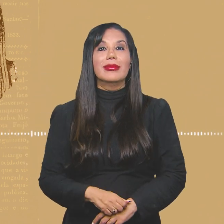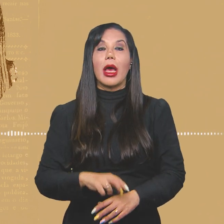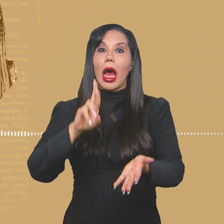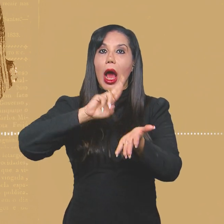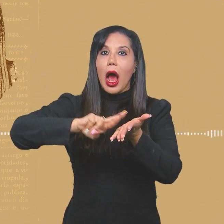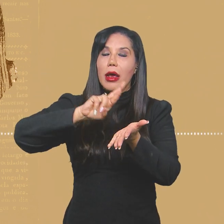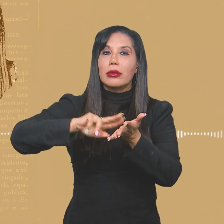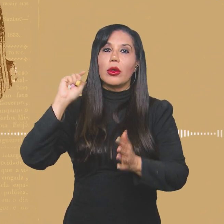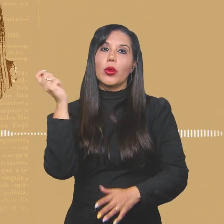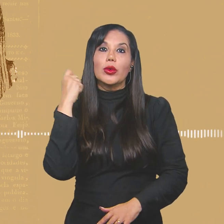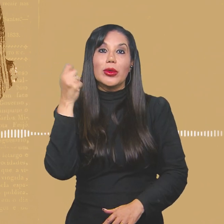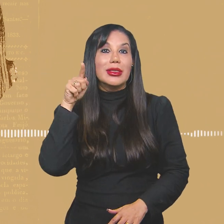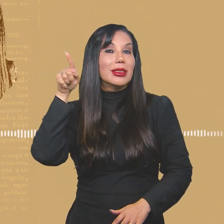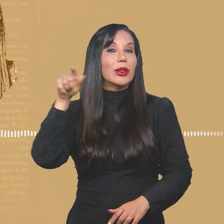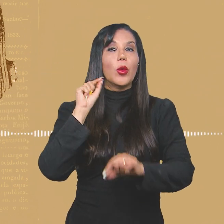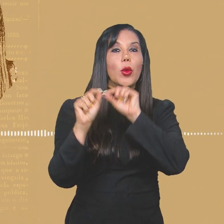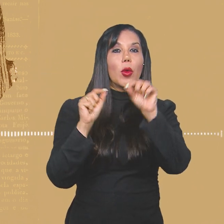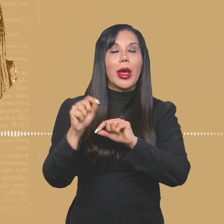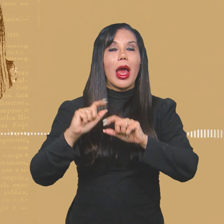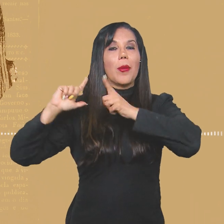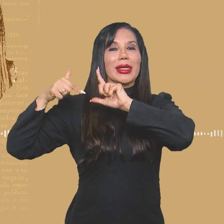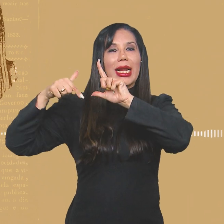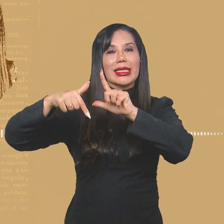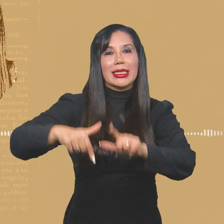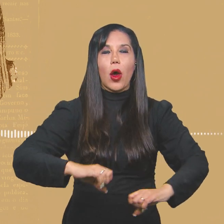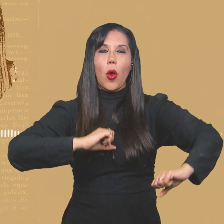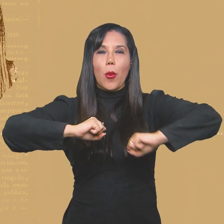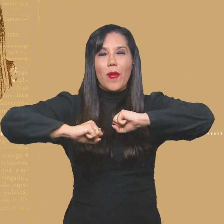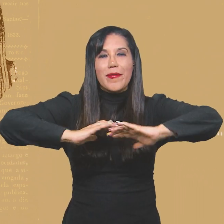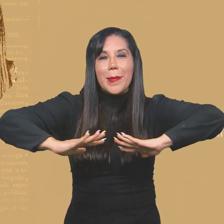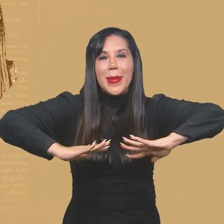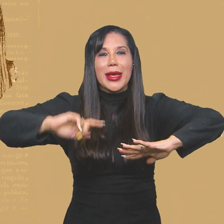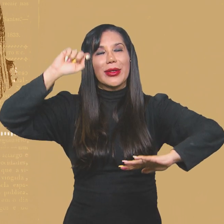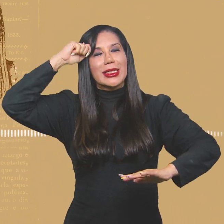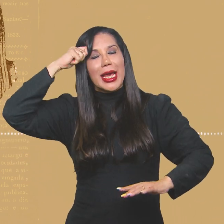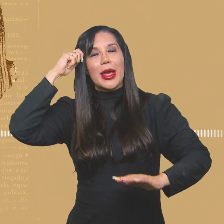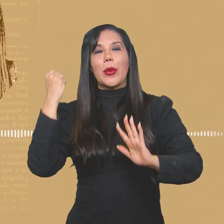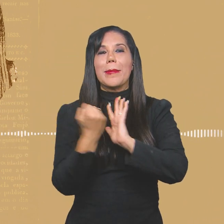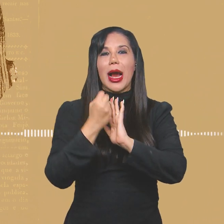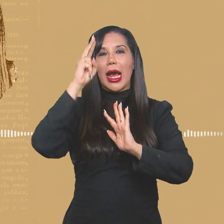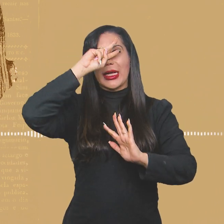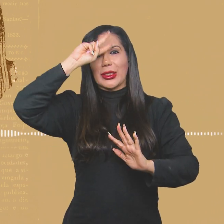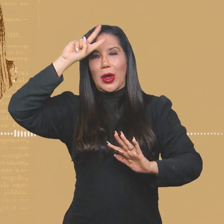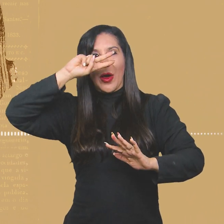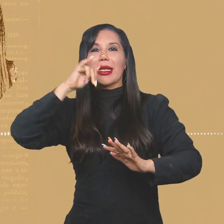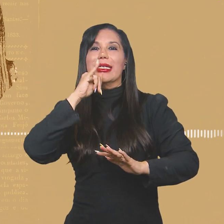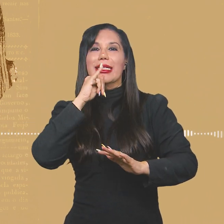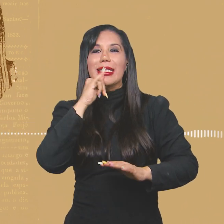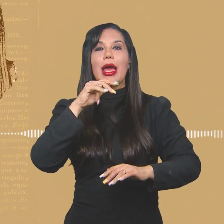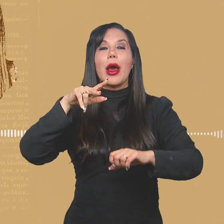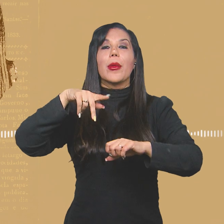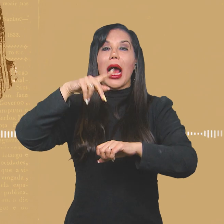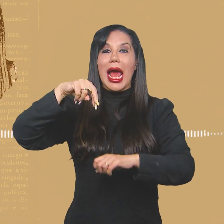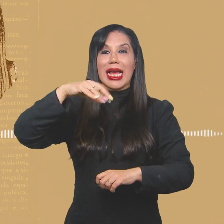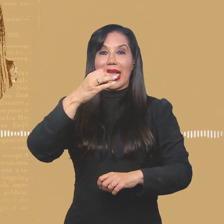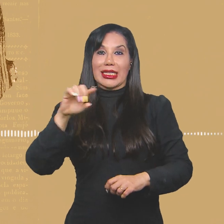Ela vem lá do Rio Grande do Sul. O Grande do Sul, por exemplo, tem uma tradição de movimento negro historicamente. Você tem, por exemplo, hoje atuando com o Nação